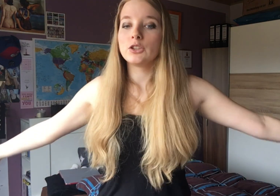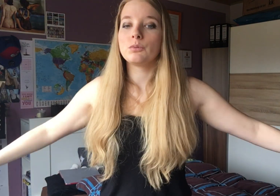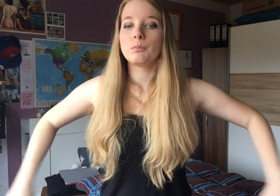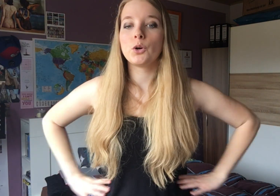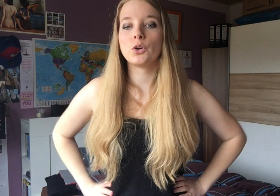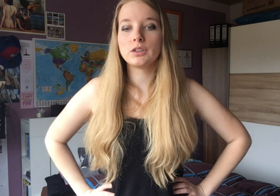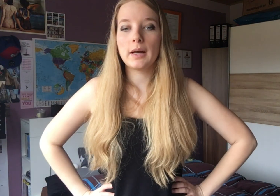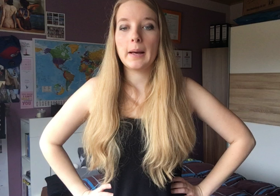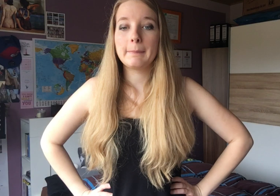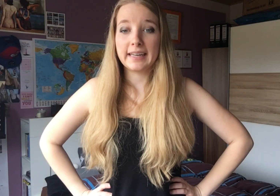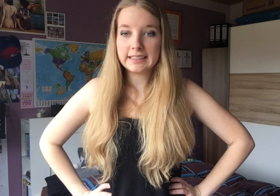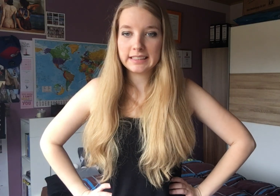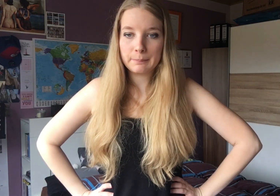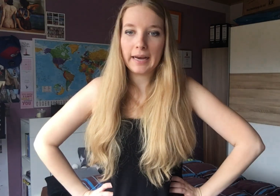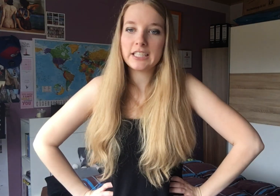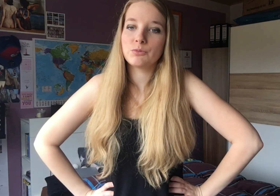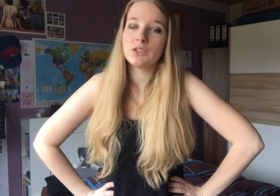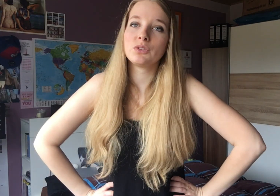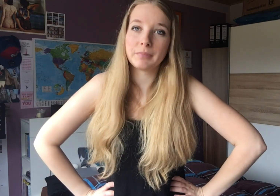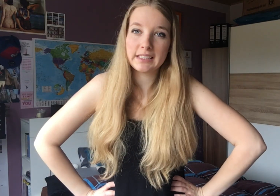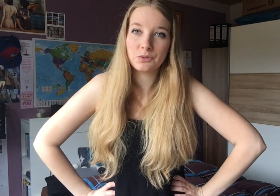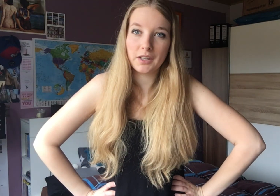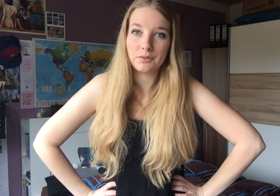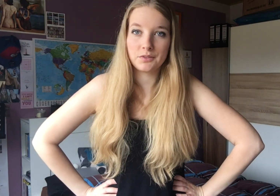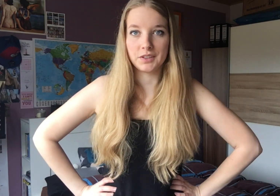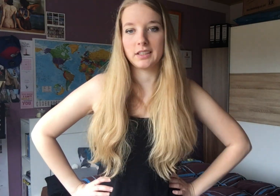Also, und, äh, mal ganz nebenbei schmeißt du den besten Welf in Wien.